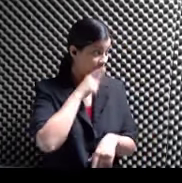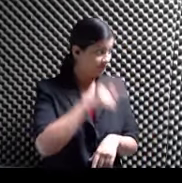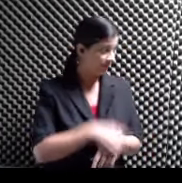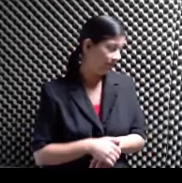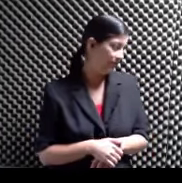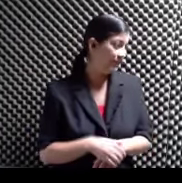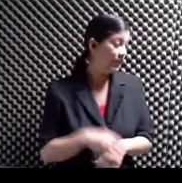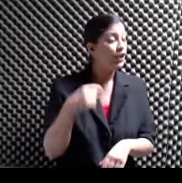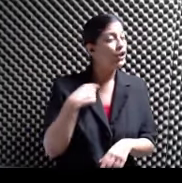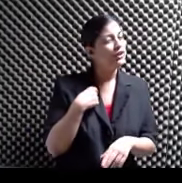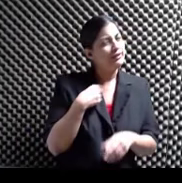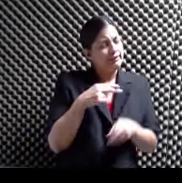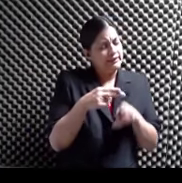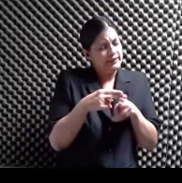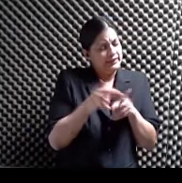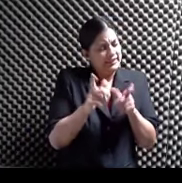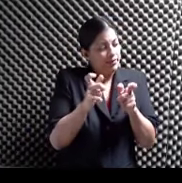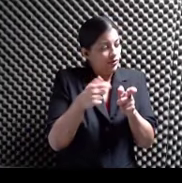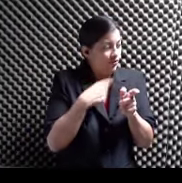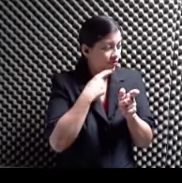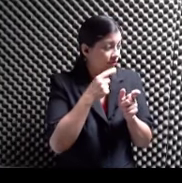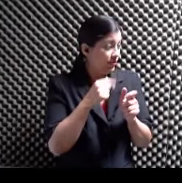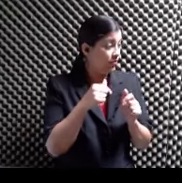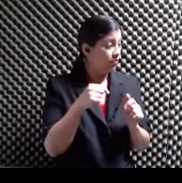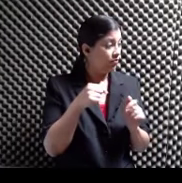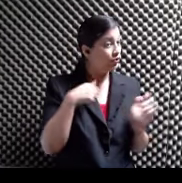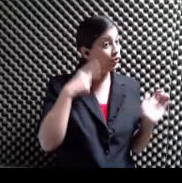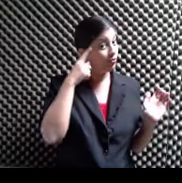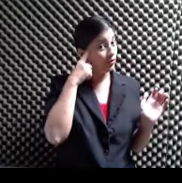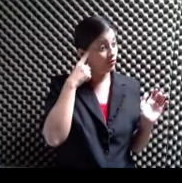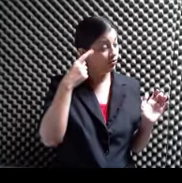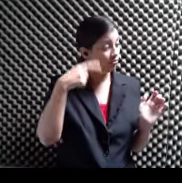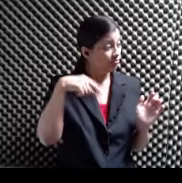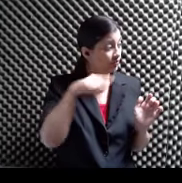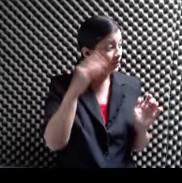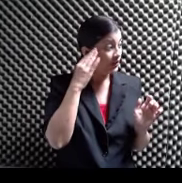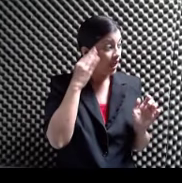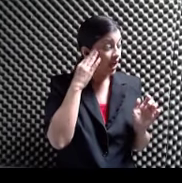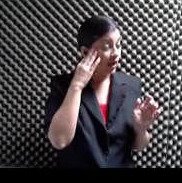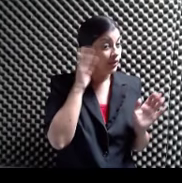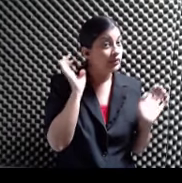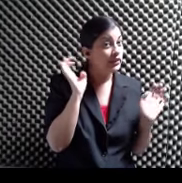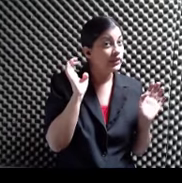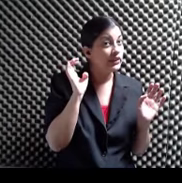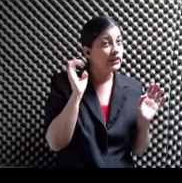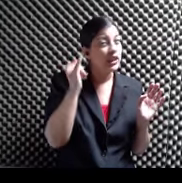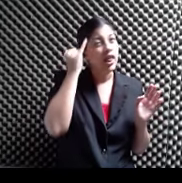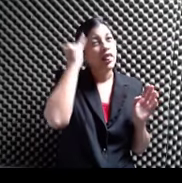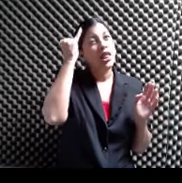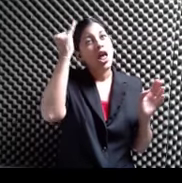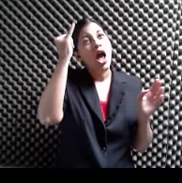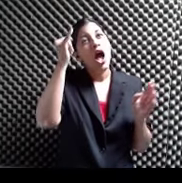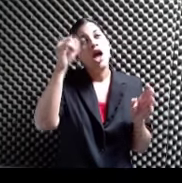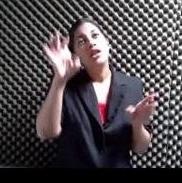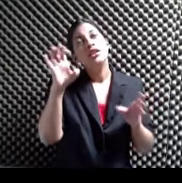me disculpan Es que Me imagino que ya conocen El mito del Pygmalion Este hombre que crea A una mujer Una estatua De repente